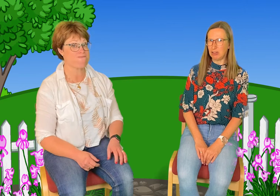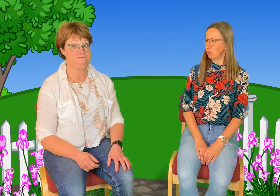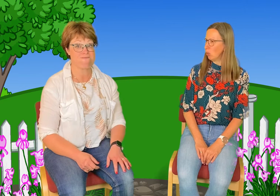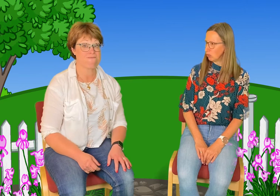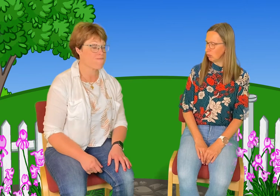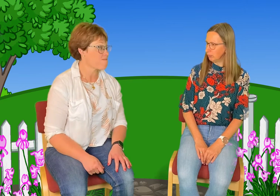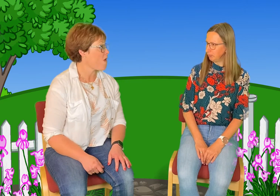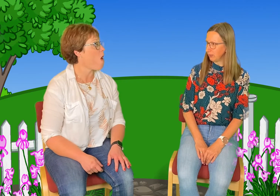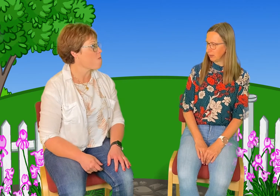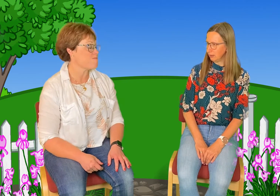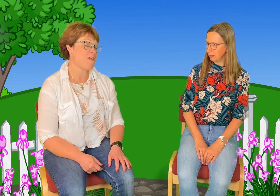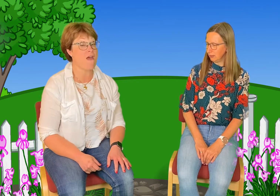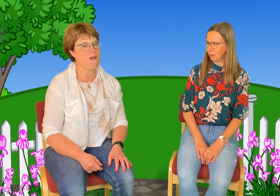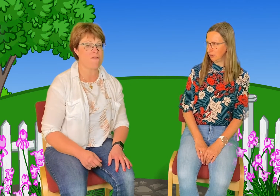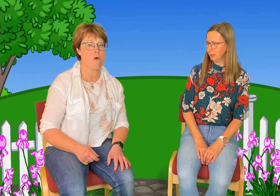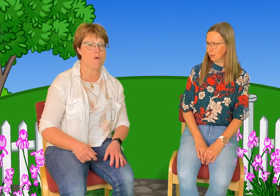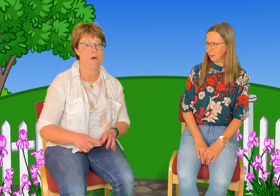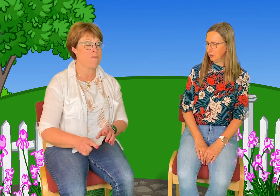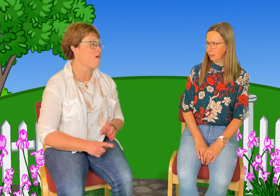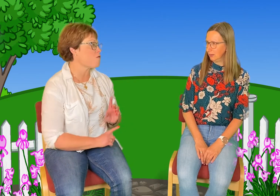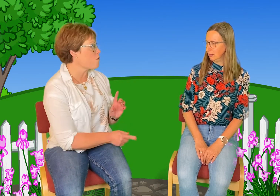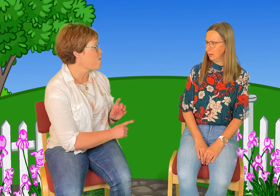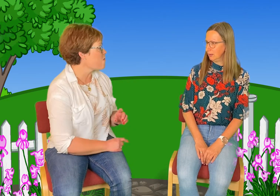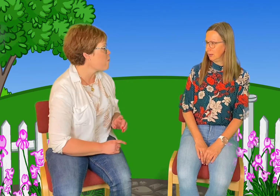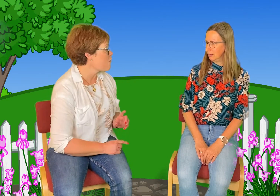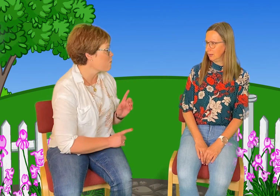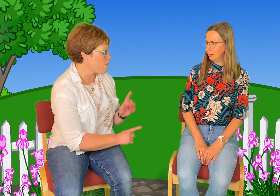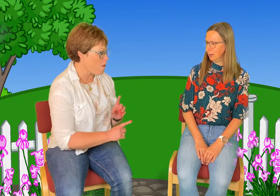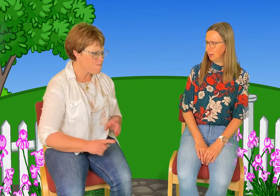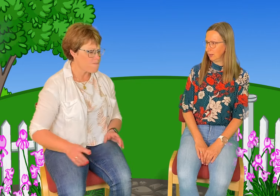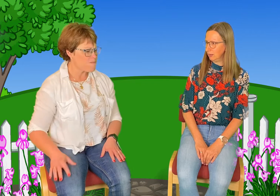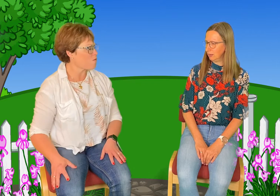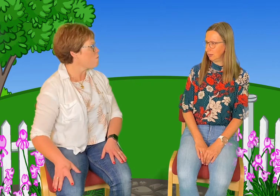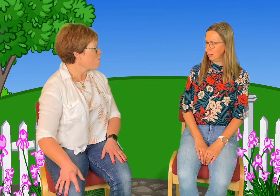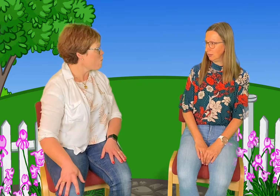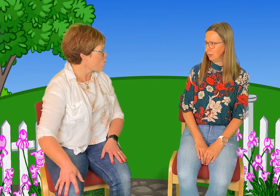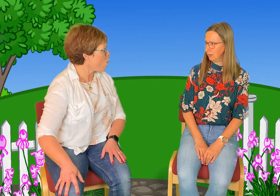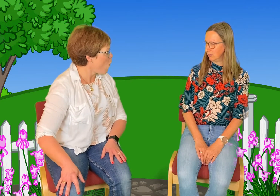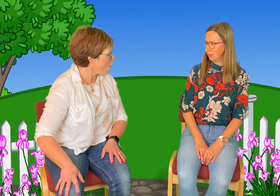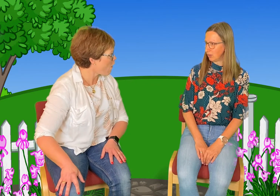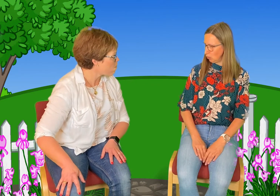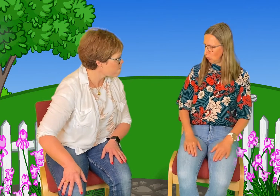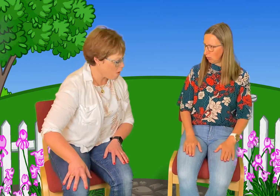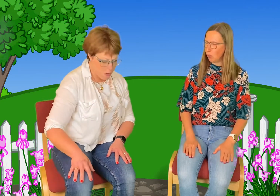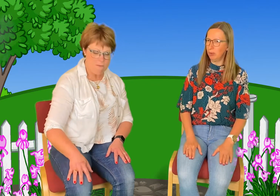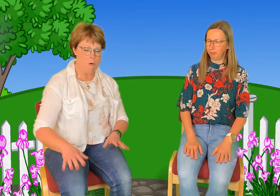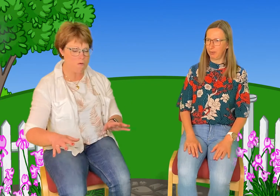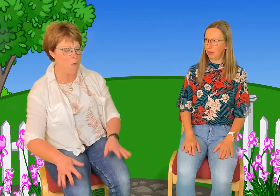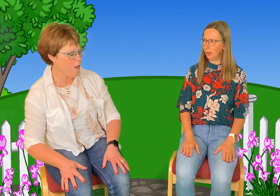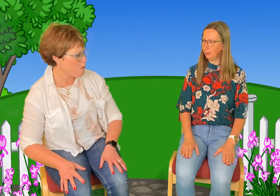svårt ju. Ja, det är ganska roligt. Men jag tycker vi hittar på honom mer. Ska vi gå ut och gå? vi gå ut och gå? går ut och gå. Du